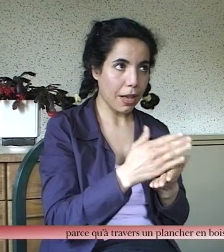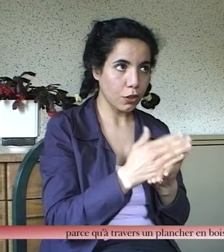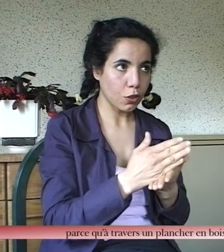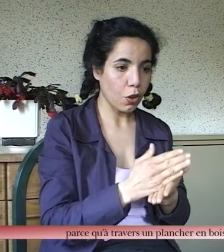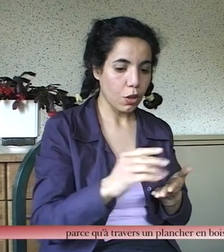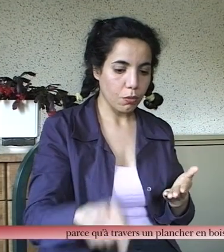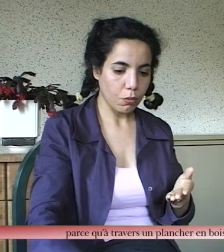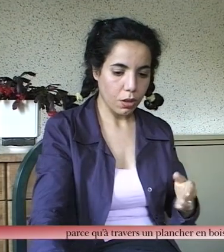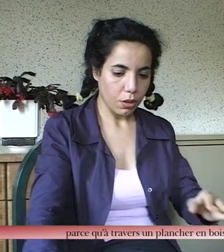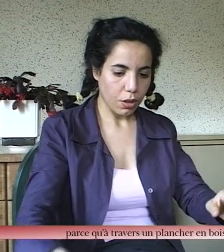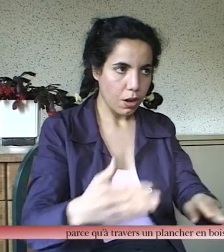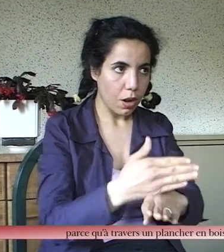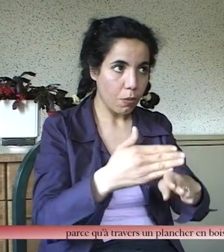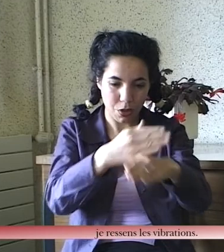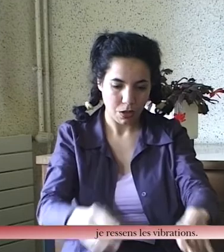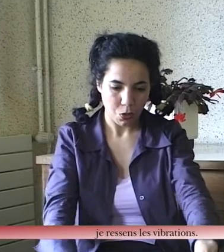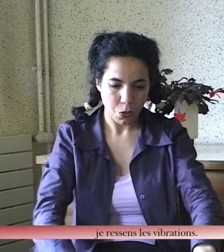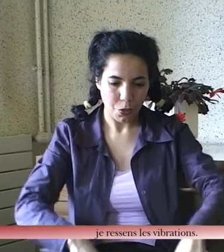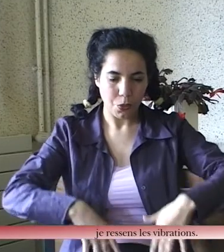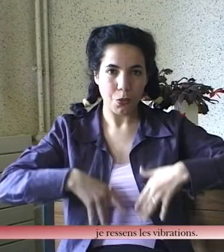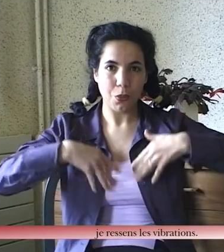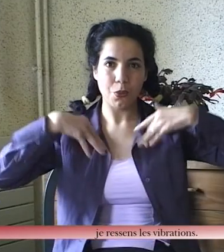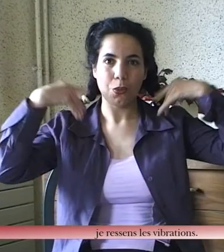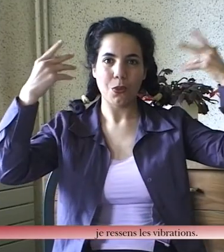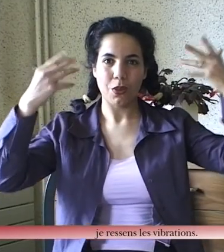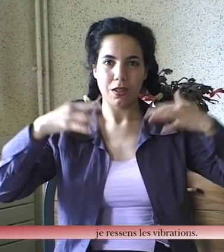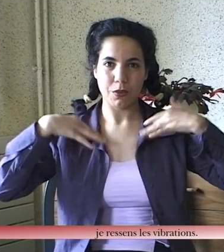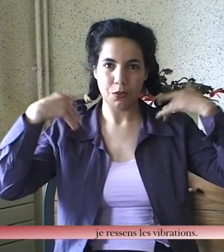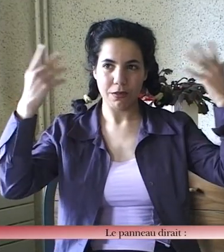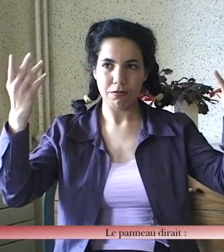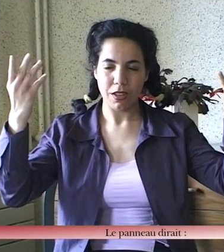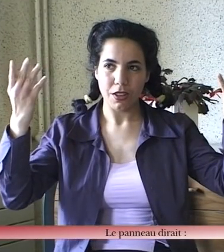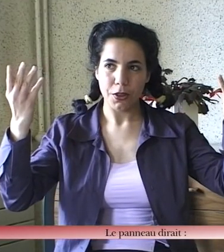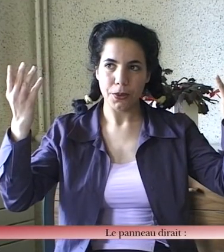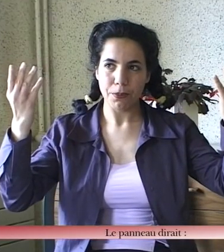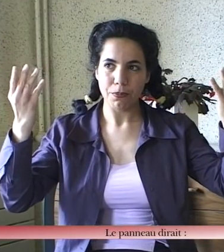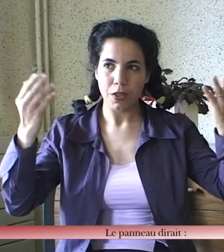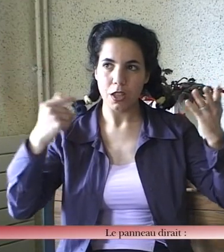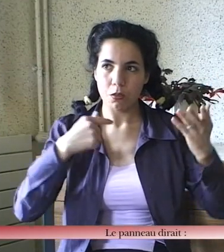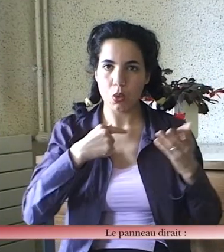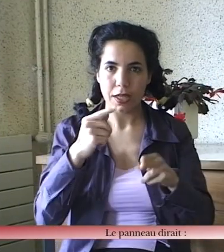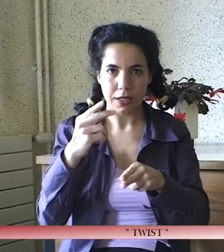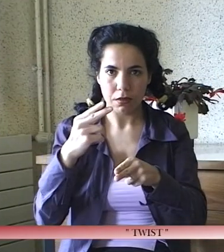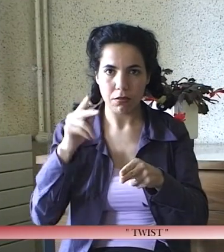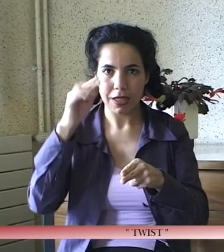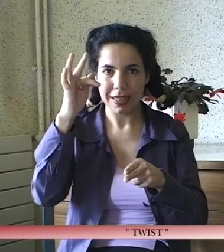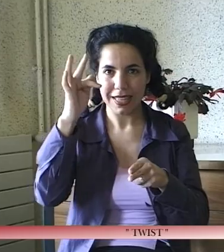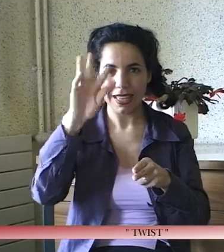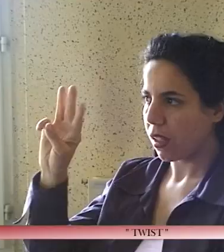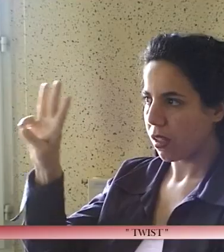Parce qu'à travers un plancher en bois, je ressens les vibrations. Le panneau dirait « Twist